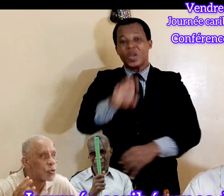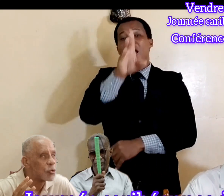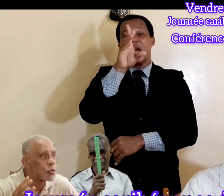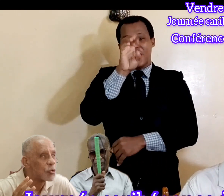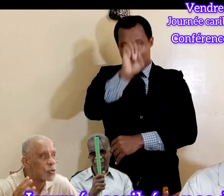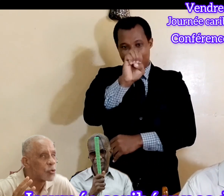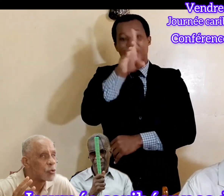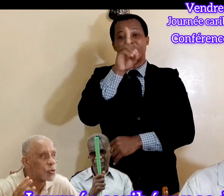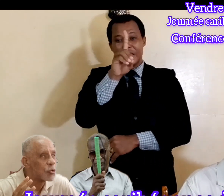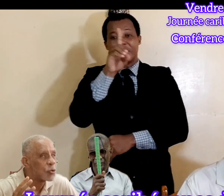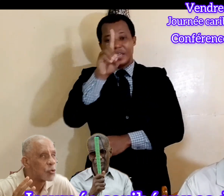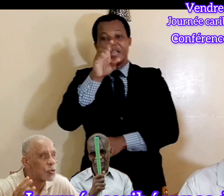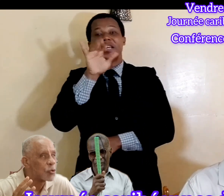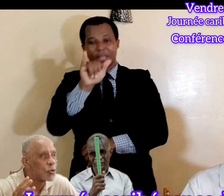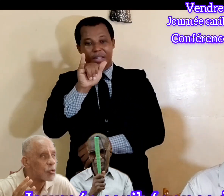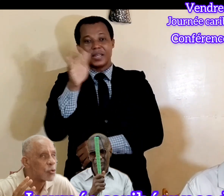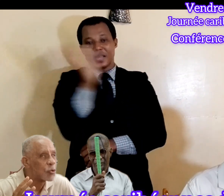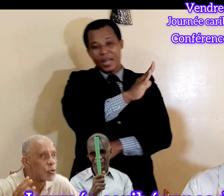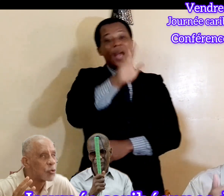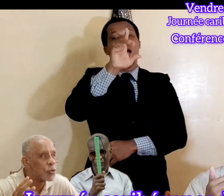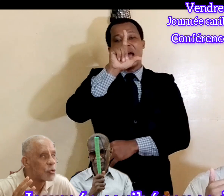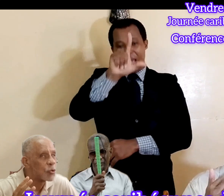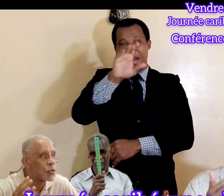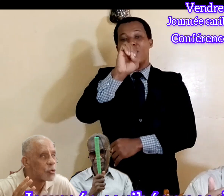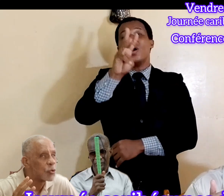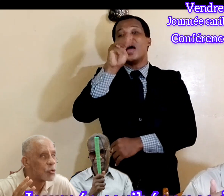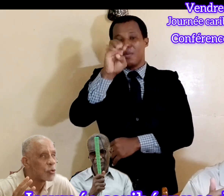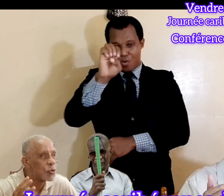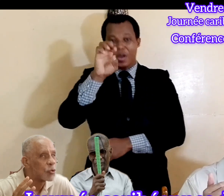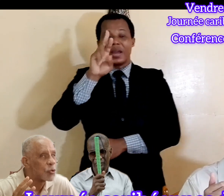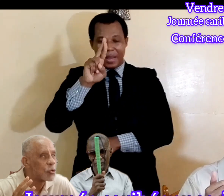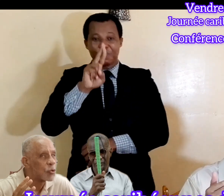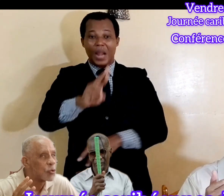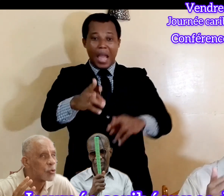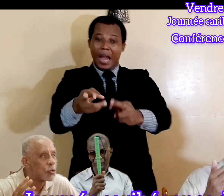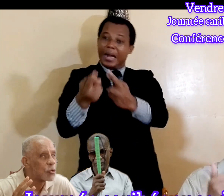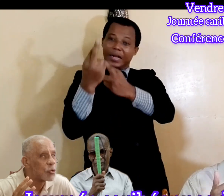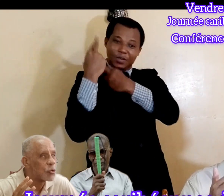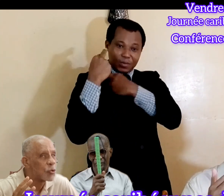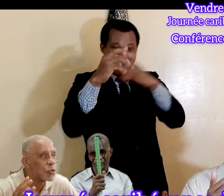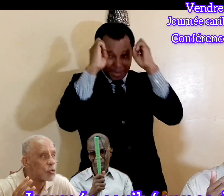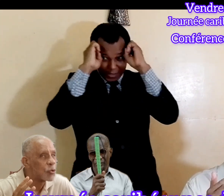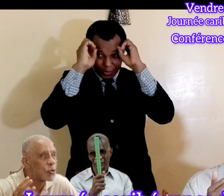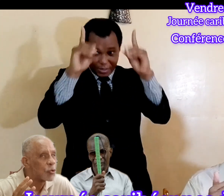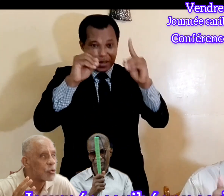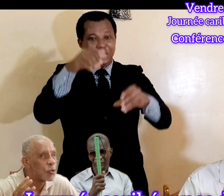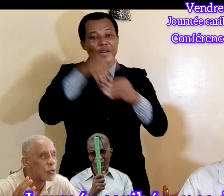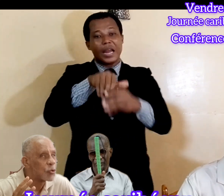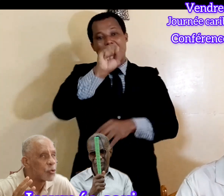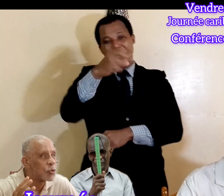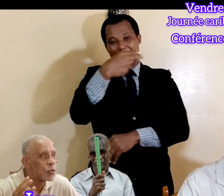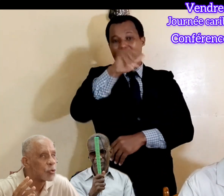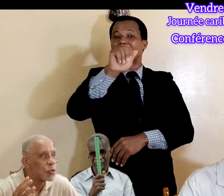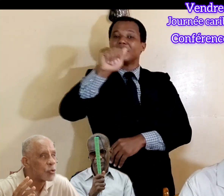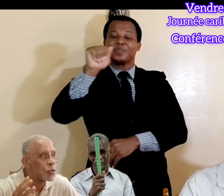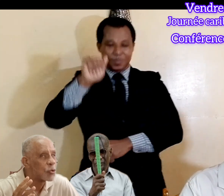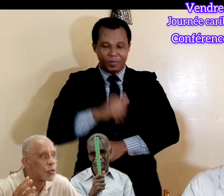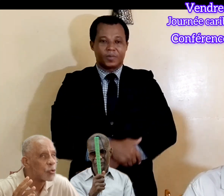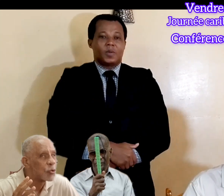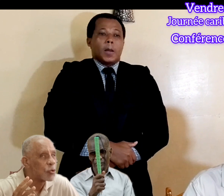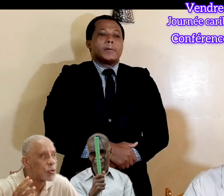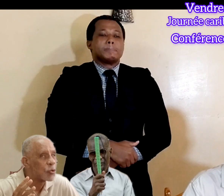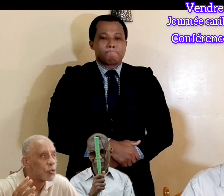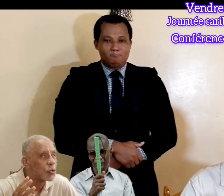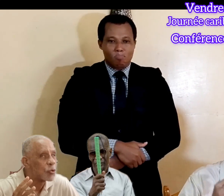responsable du service d'éducation à la Chine. Conseil K&N des Affeux travaille plusieurs